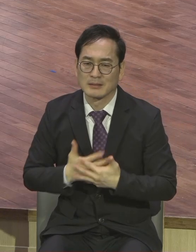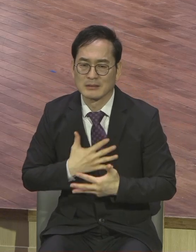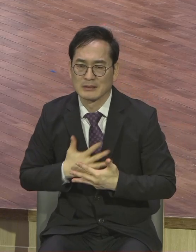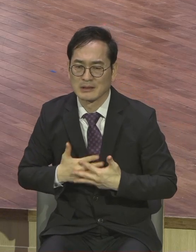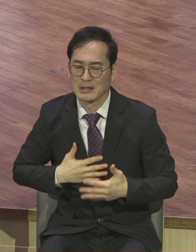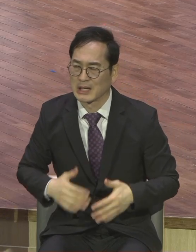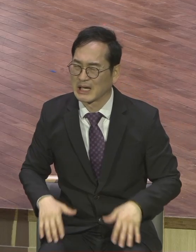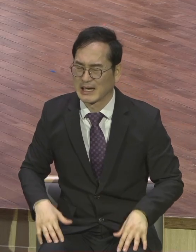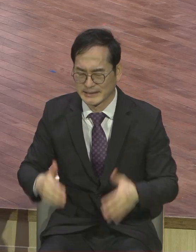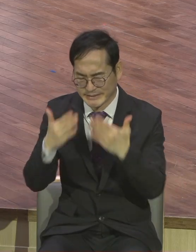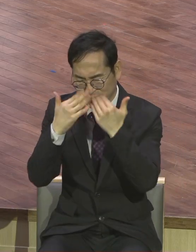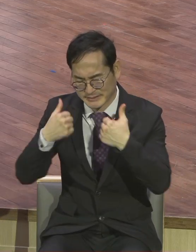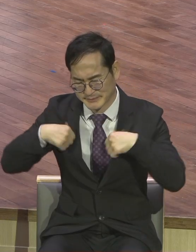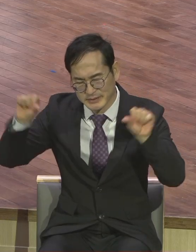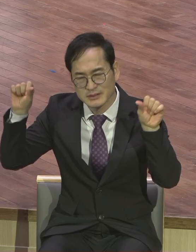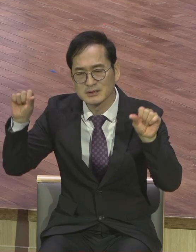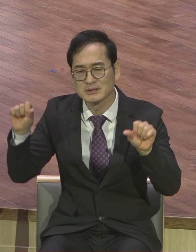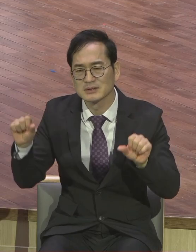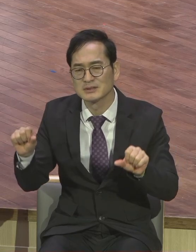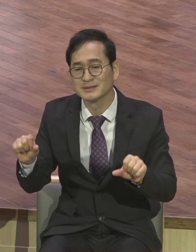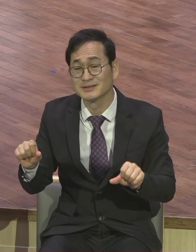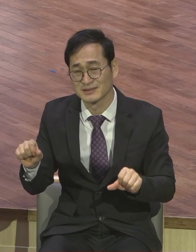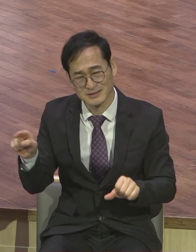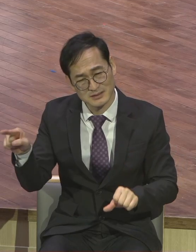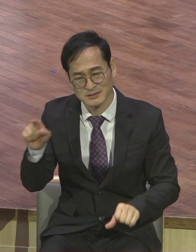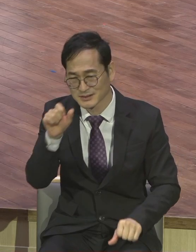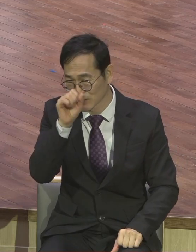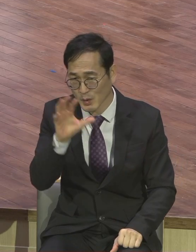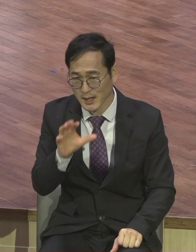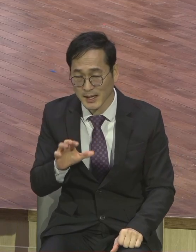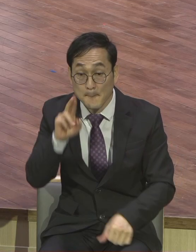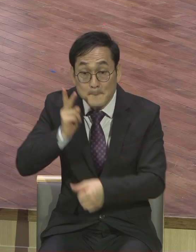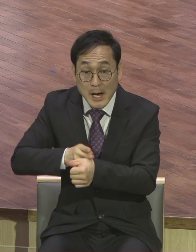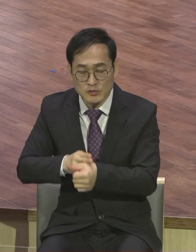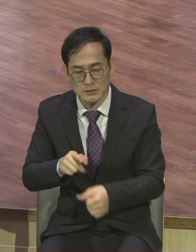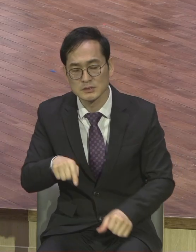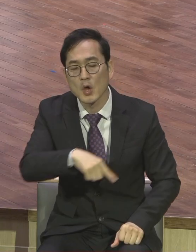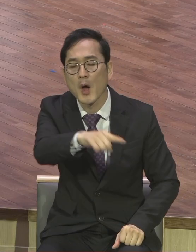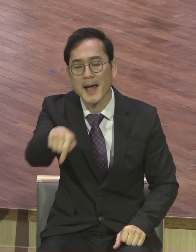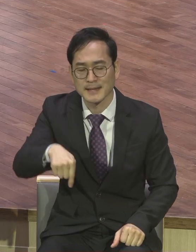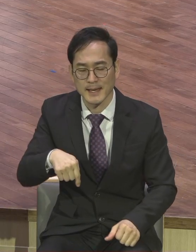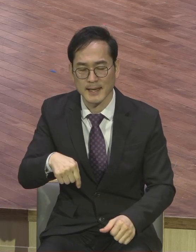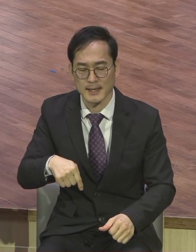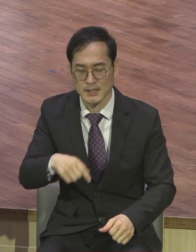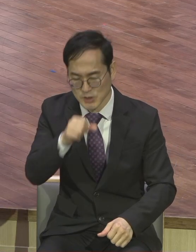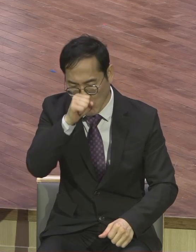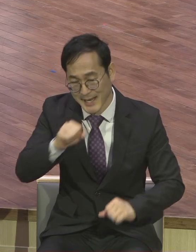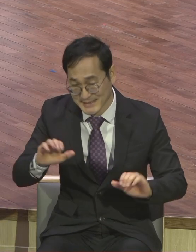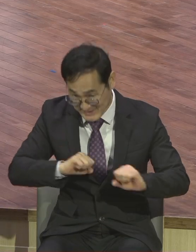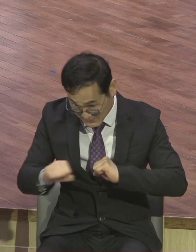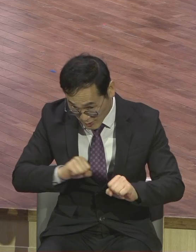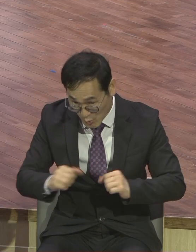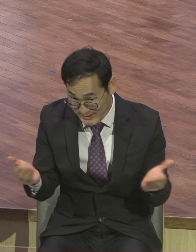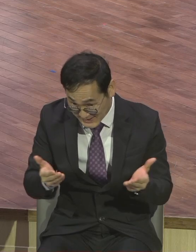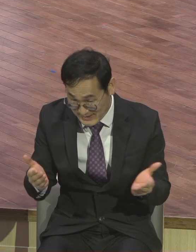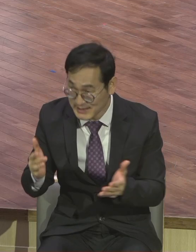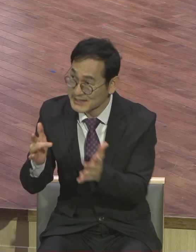사도방울이 이렇게 강조합니다 너희 안에서 착한 일을 시작하시니가 그리스도의 예수의 날까지